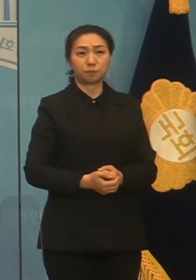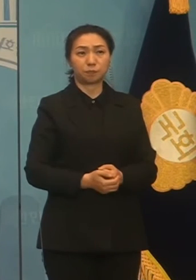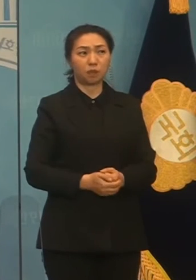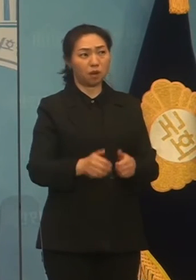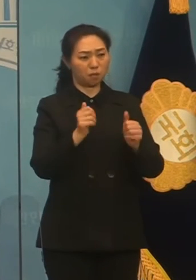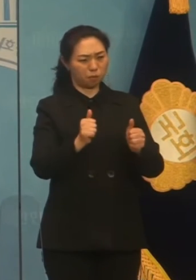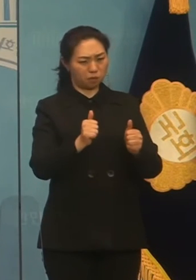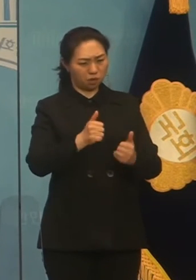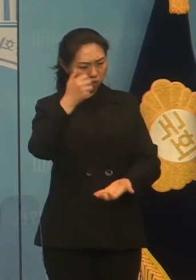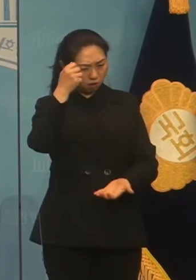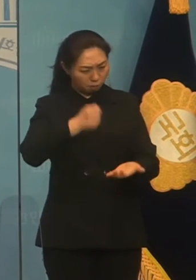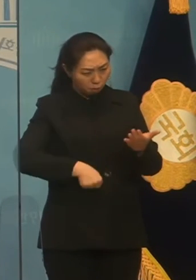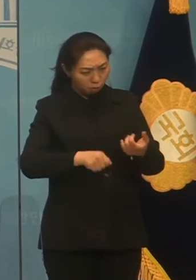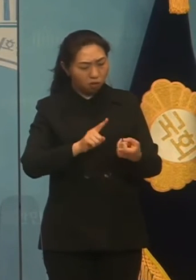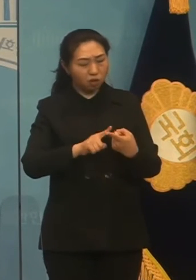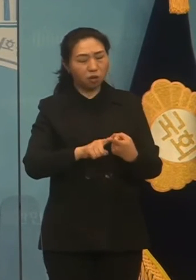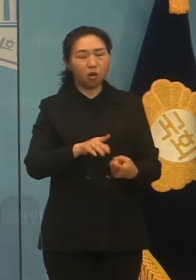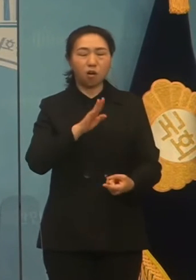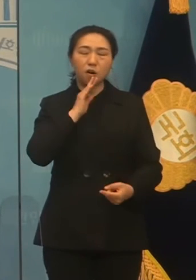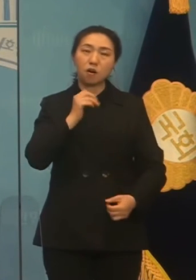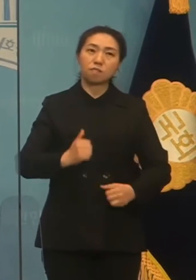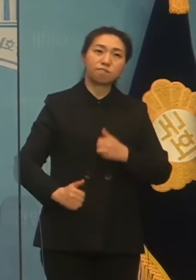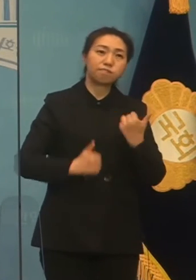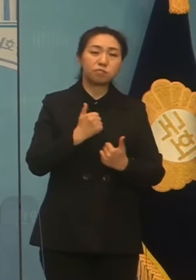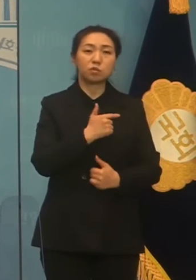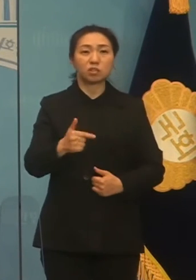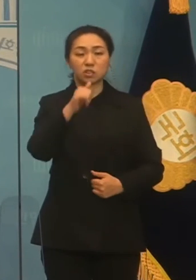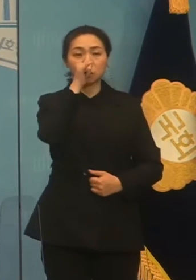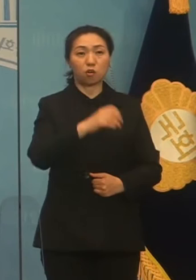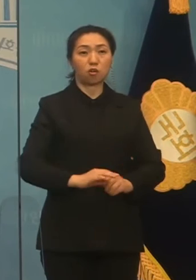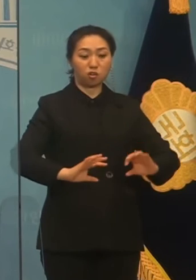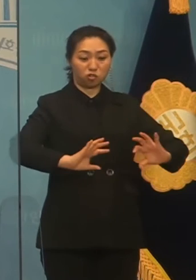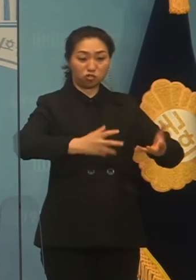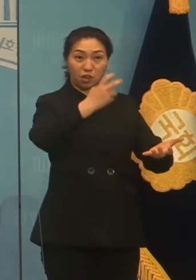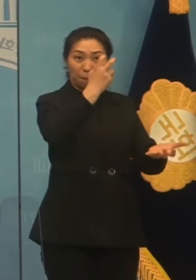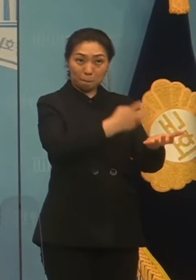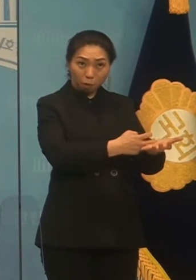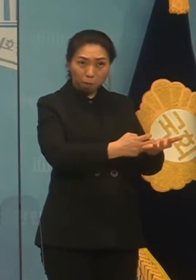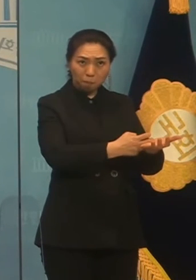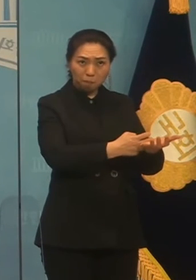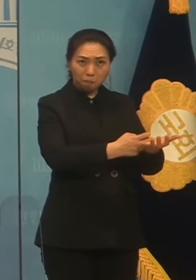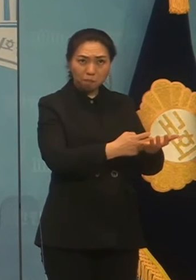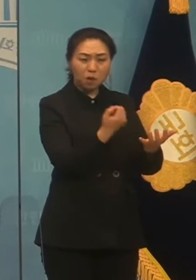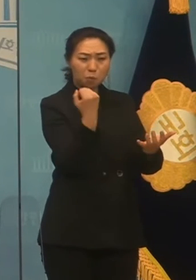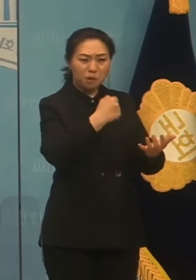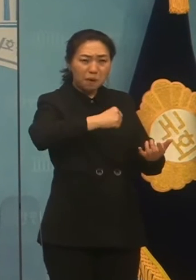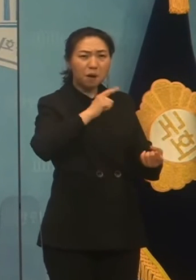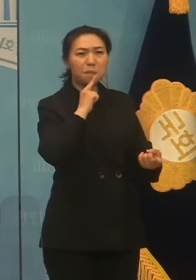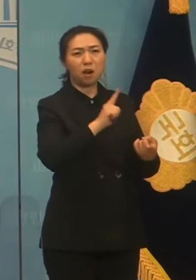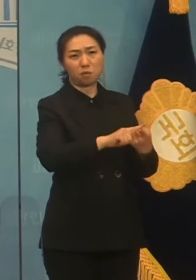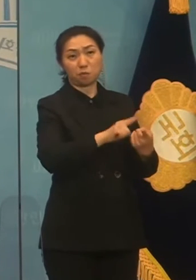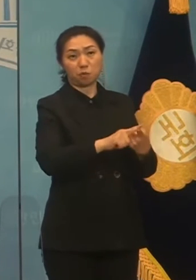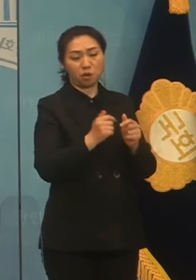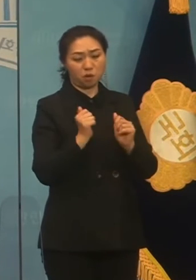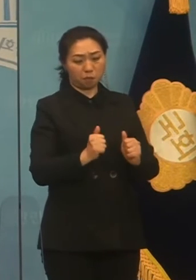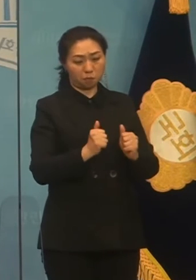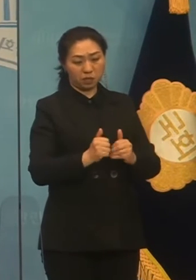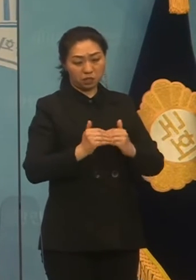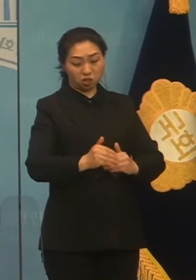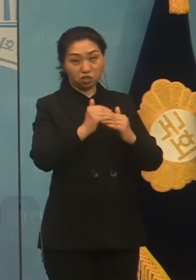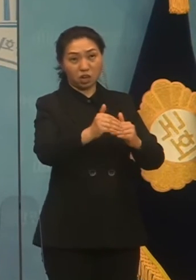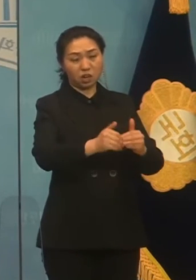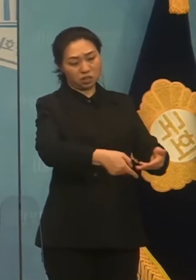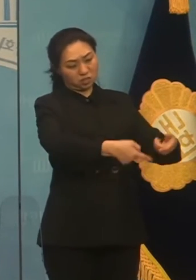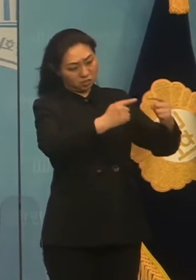판단에 분노합니다. 그동안 국제법 위반이라며 비용 조족으로 불며 재판 절차에 응하지 않은 일본